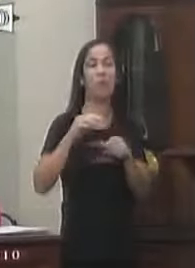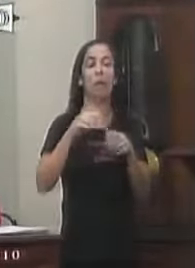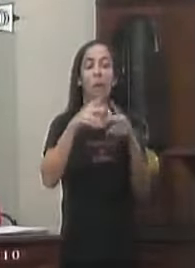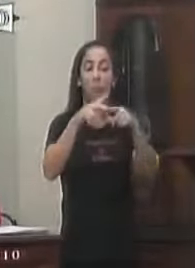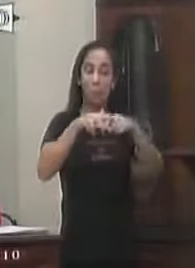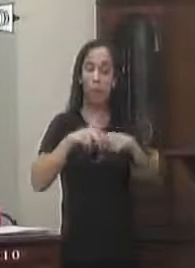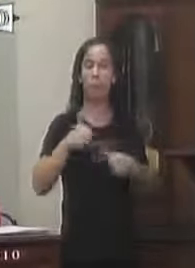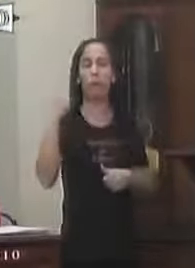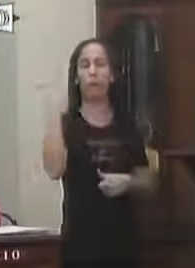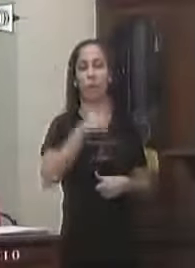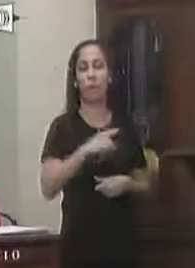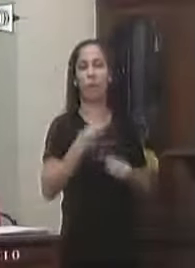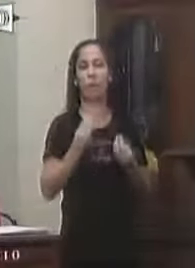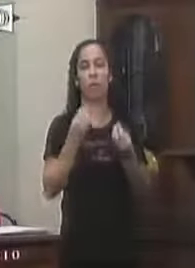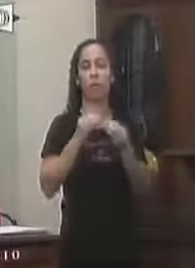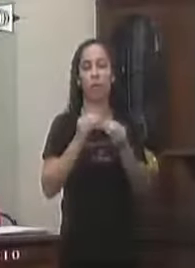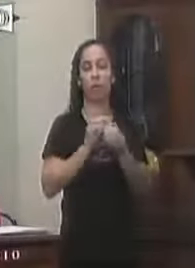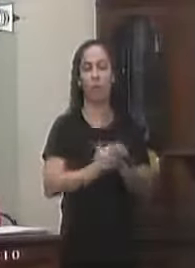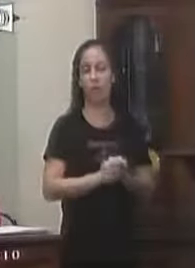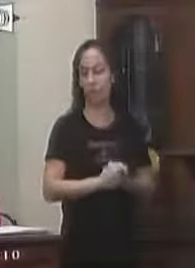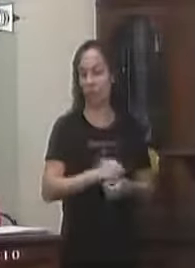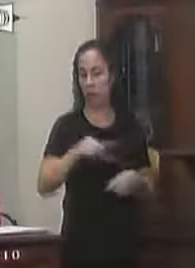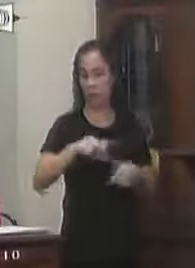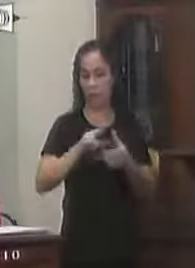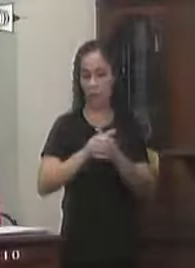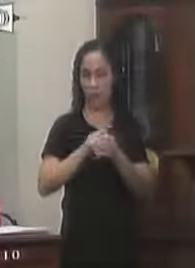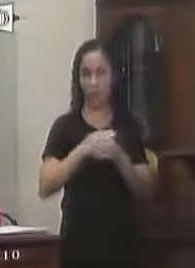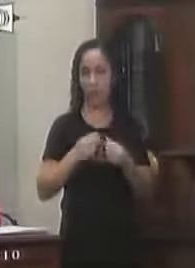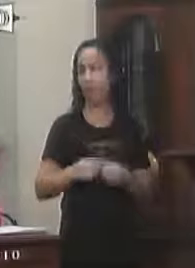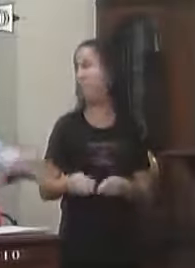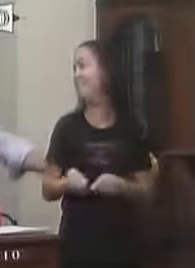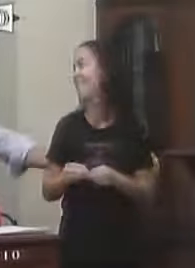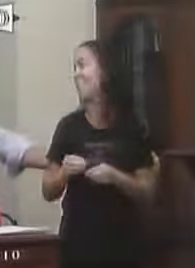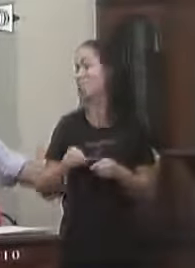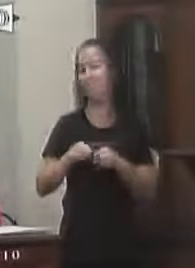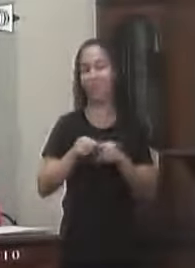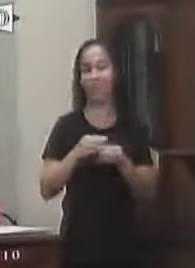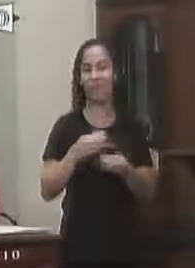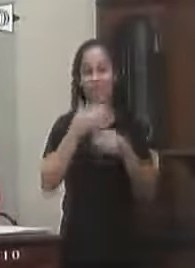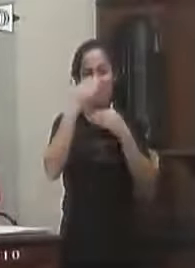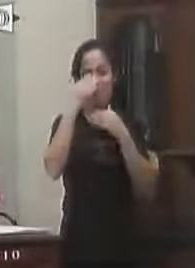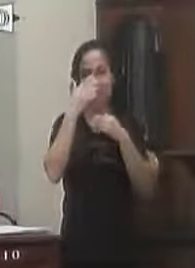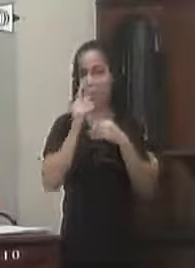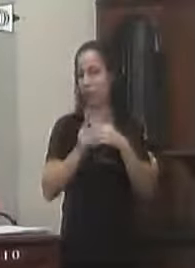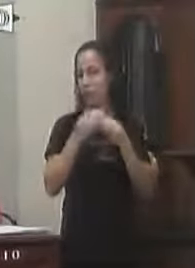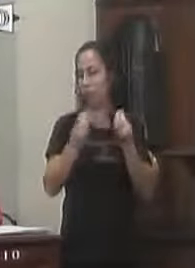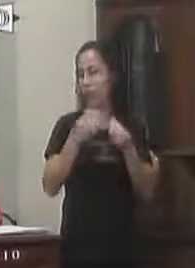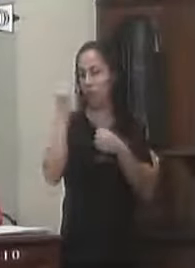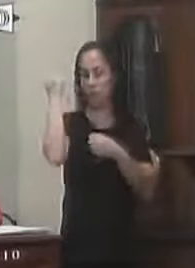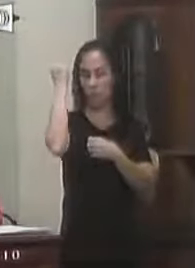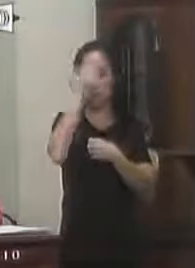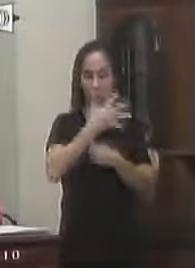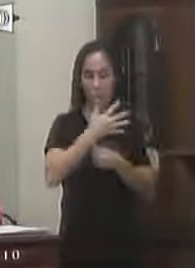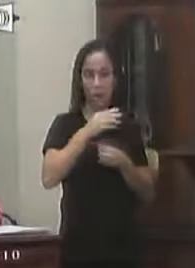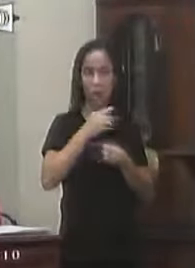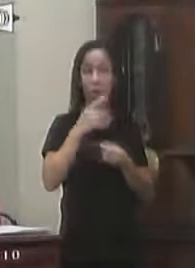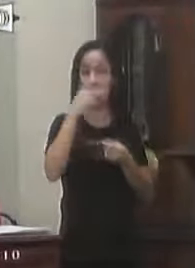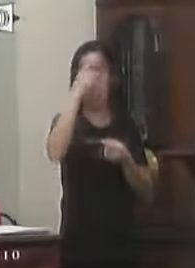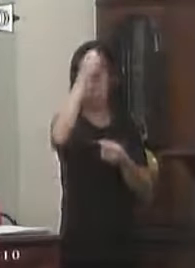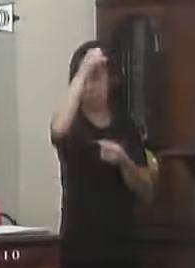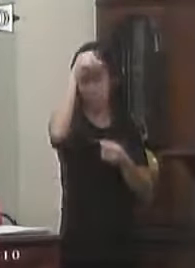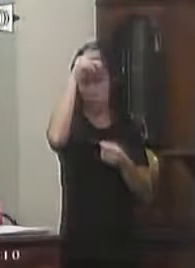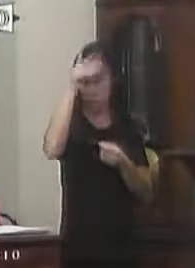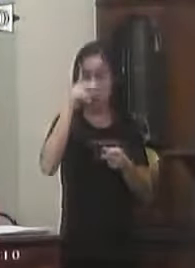serviços de saúde Pública Executados No município de Valença E obedece Junto ao princípio De transparência Administração pública